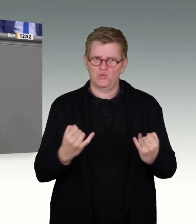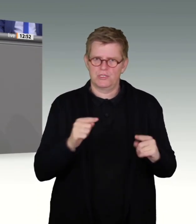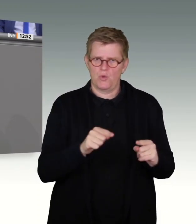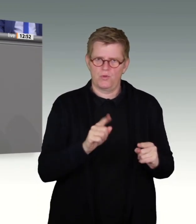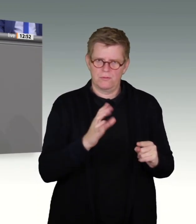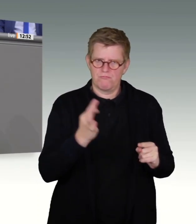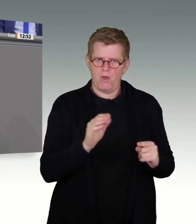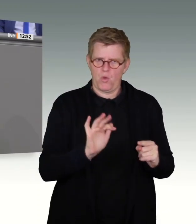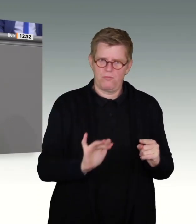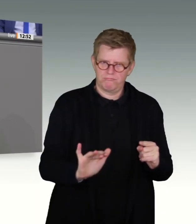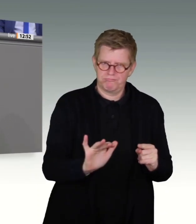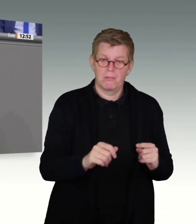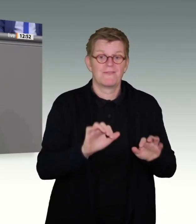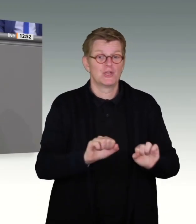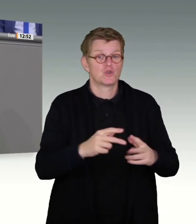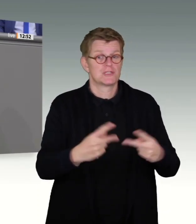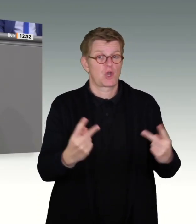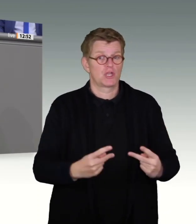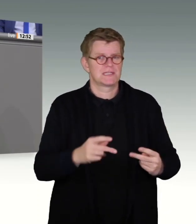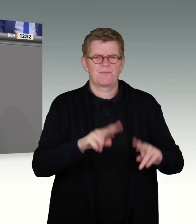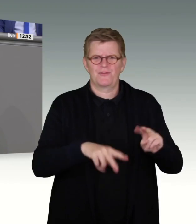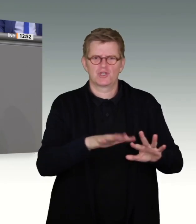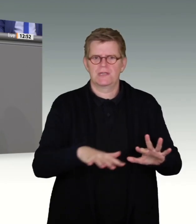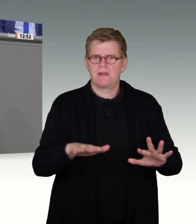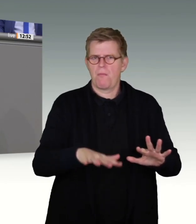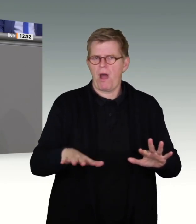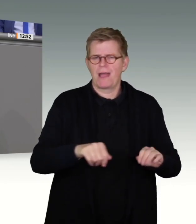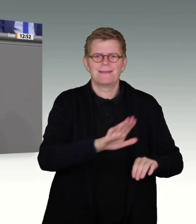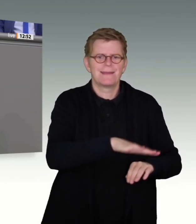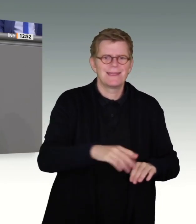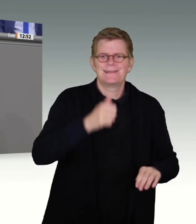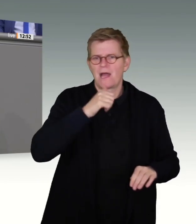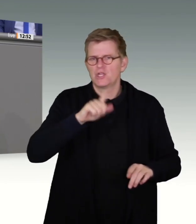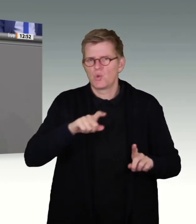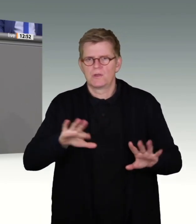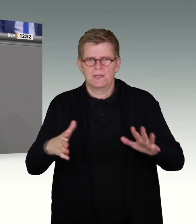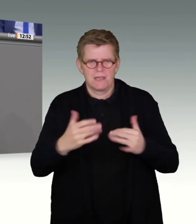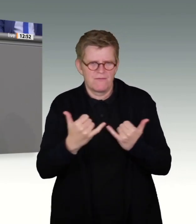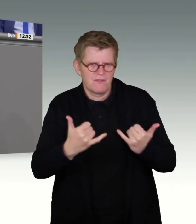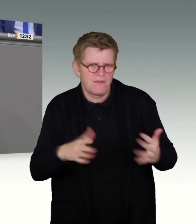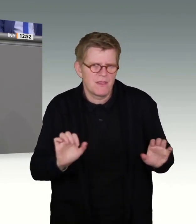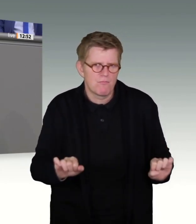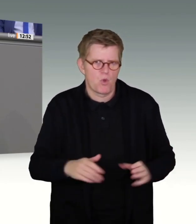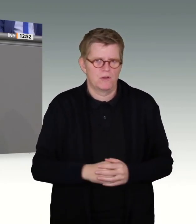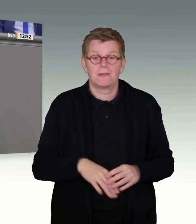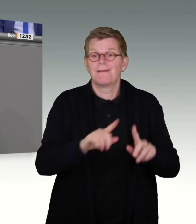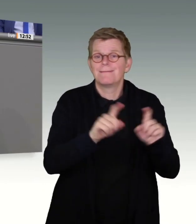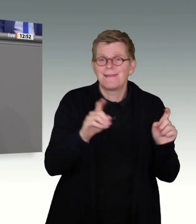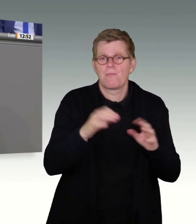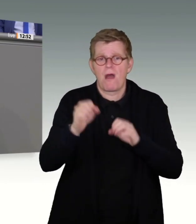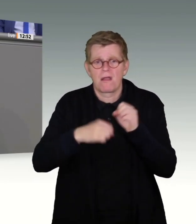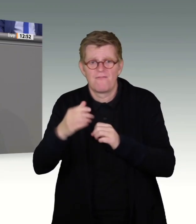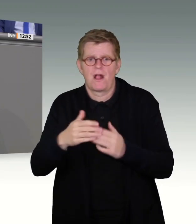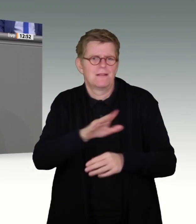Schutzkonzepte in allen Bereichen, in denen sich Kinder und Jugendliche bewegen, etablieren. Wie wir alle Menschen für das Thema und die Gewalt,